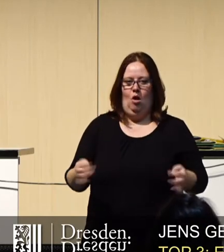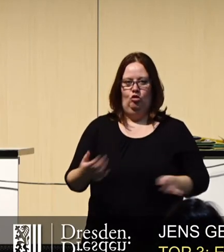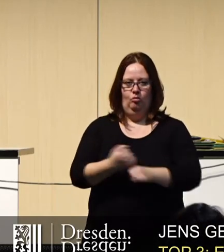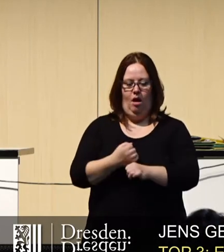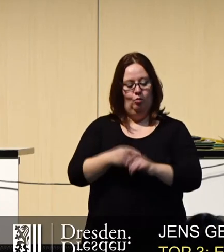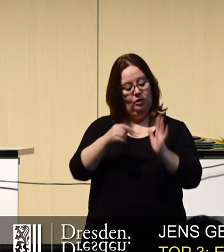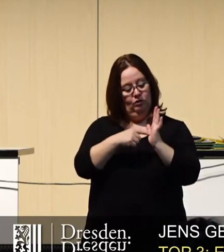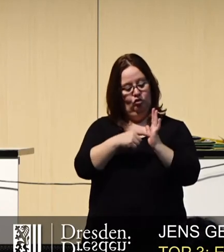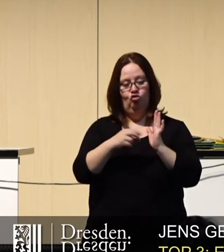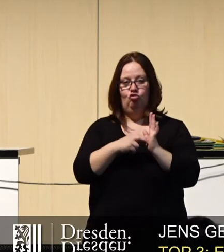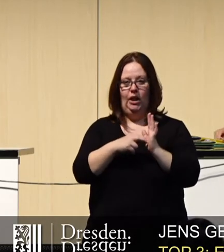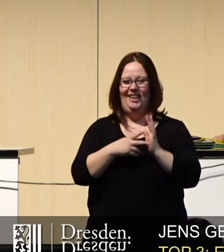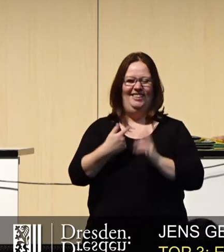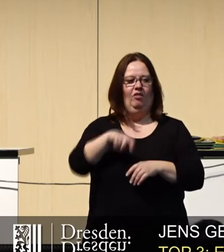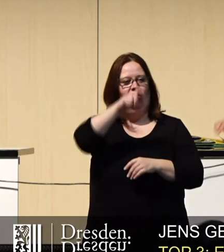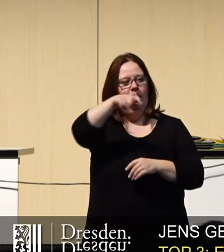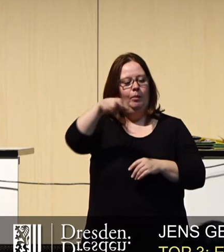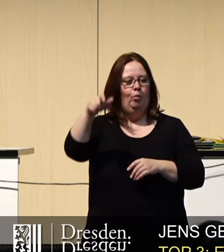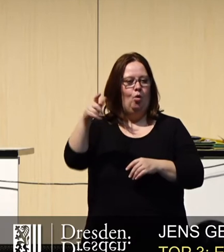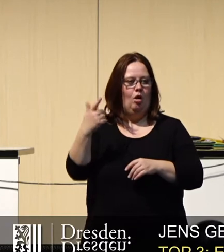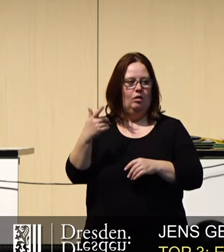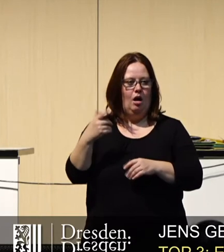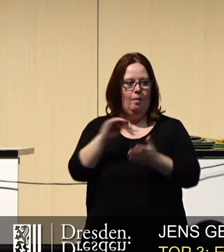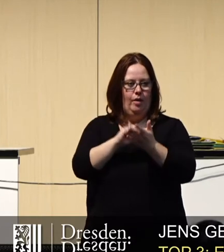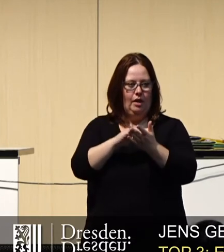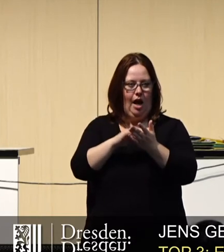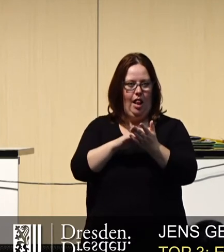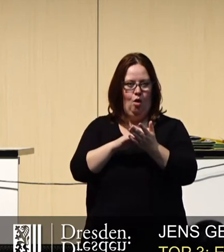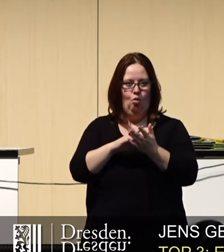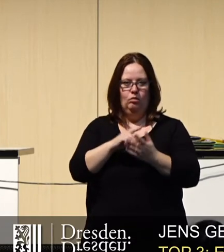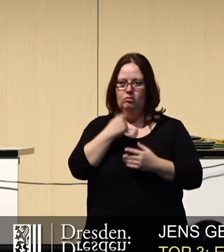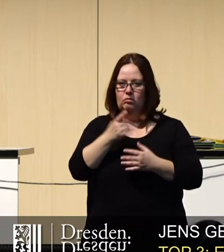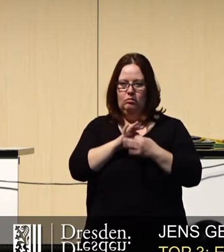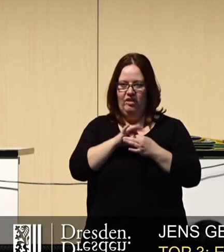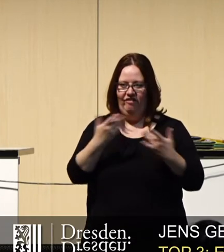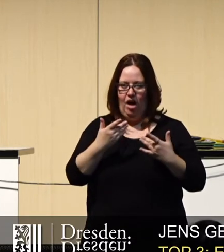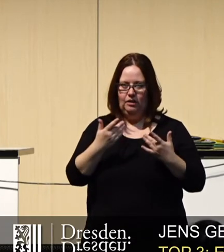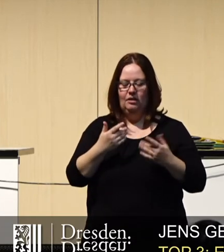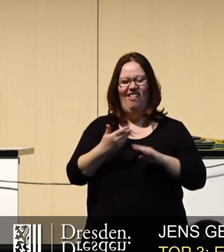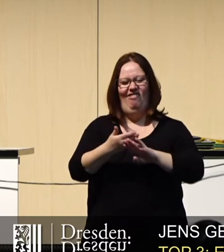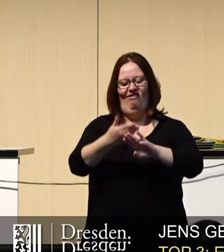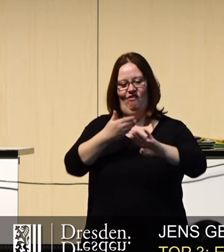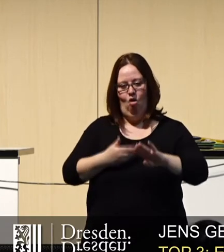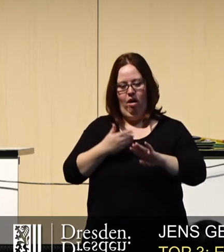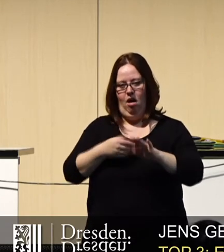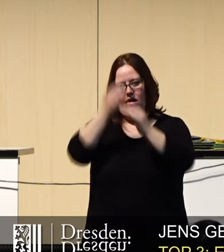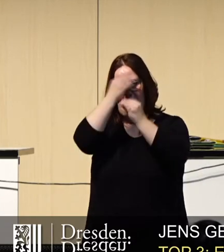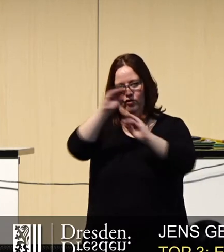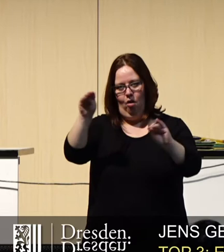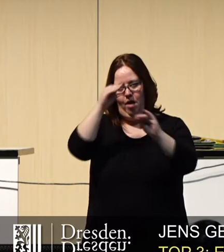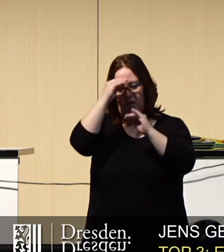Zweck der Bürgerbeteiligungssatz, Zweck der Satzung ist es, rechtzeitig Informationen der